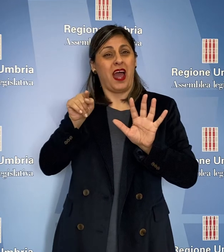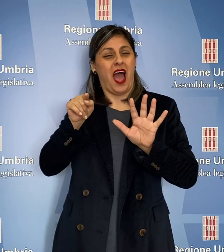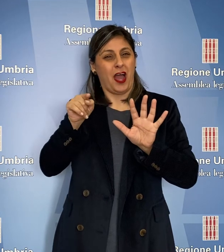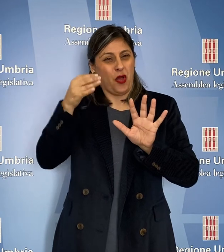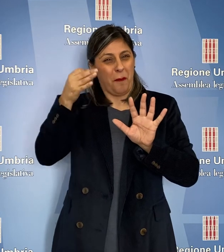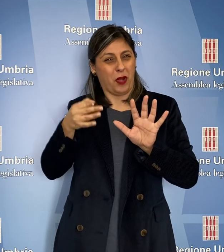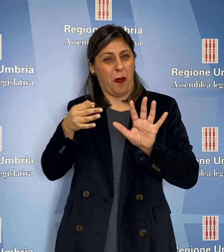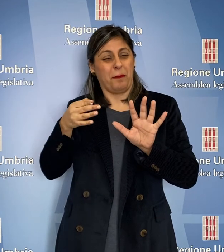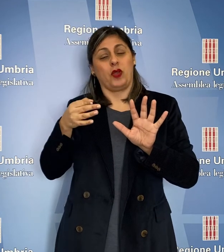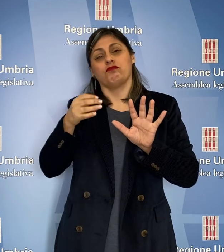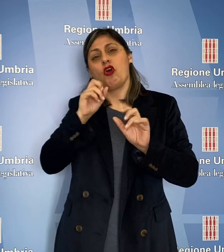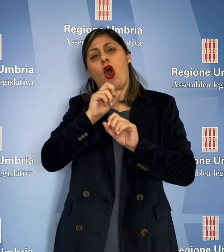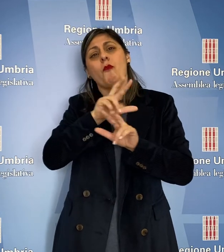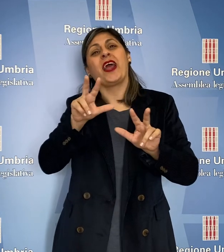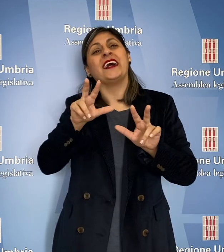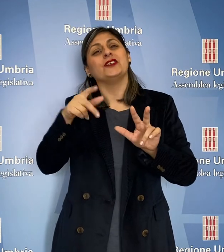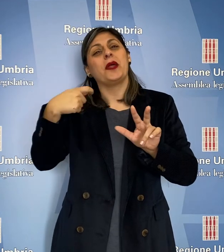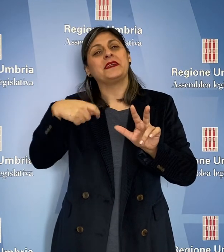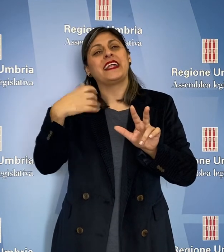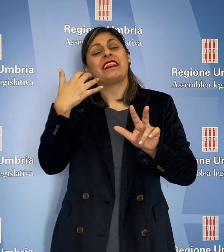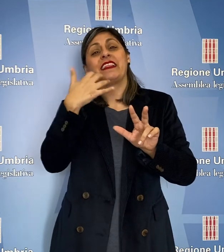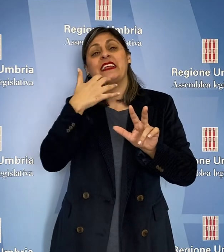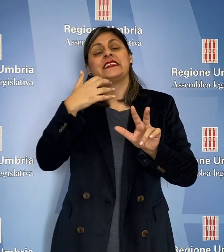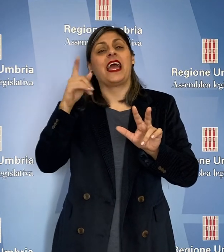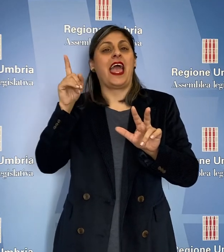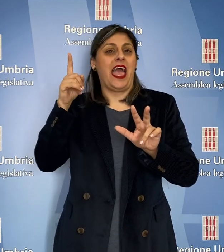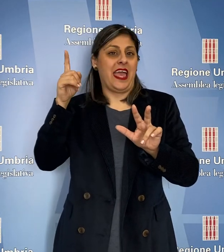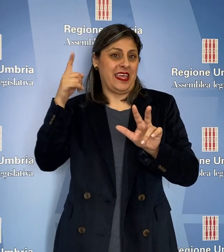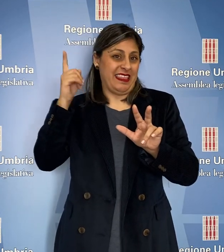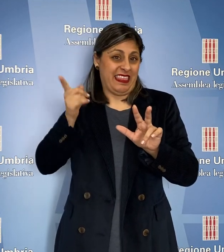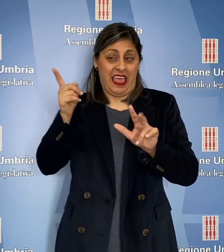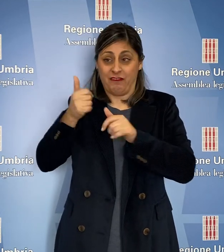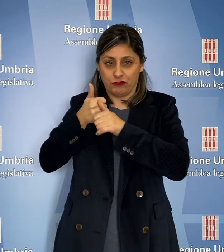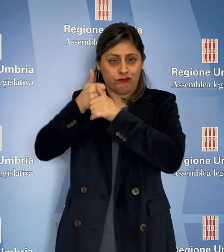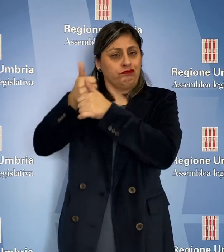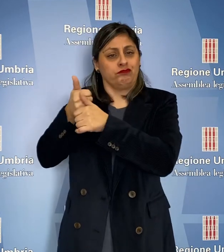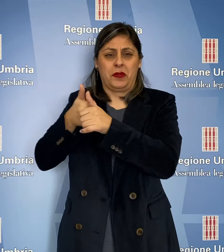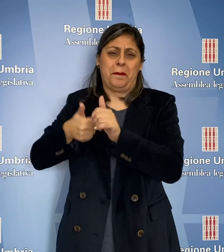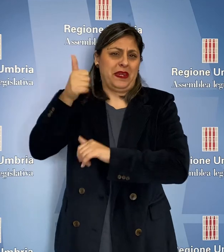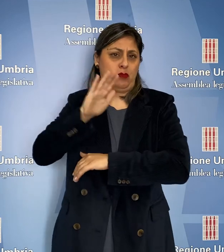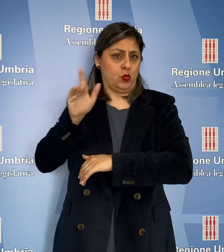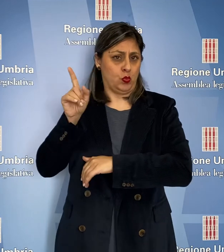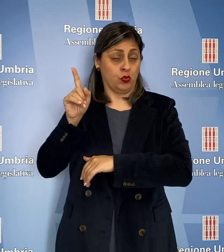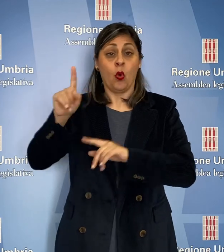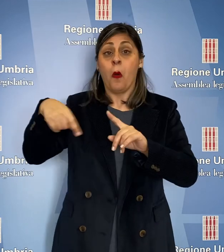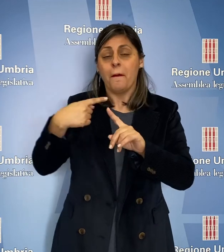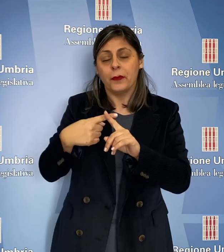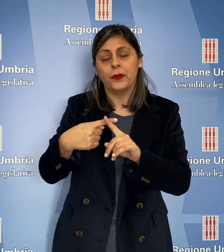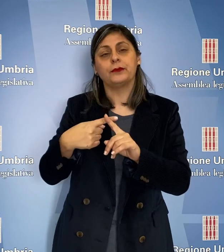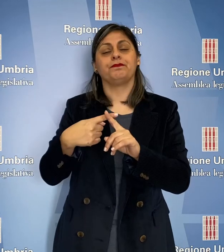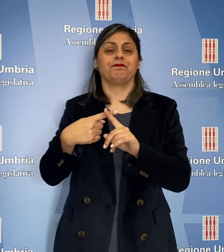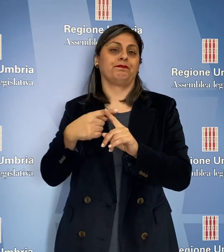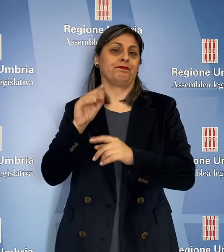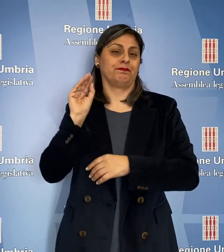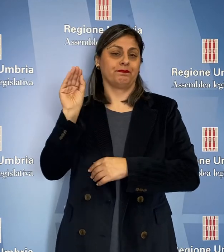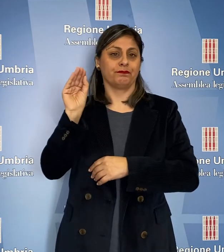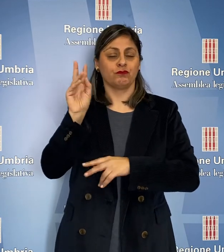a seguito delle comunicazioni della Presidente della Regione Donatella Tesei e inoltre a richiedere l'accesso di tutte le